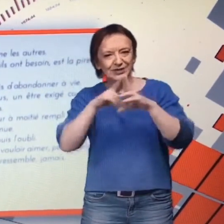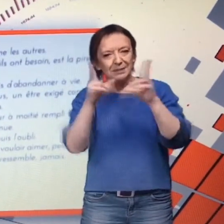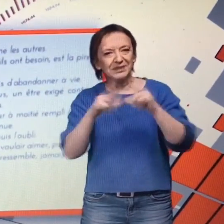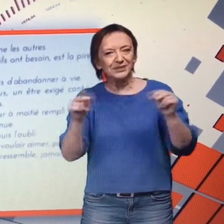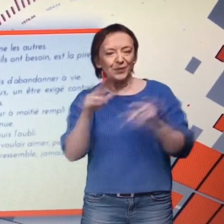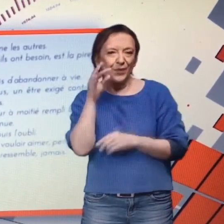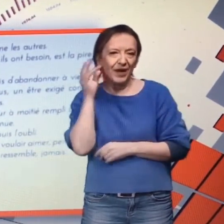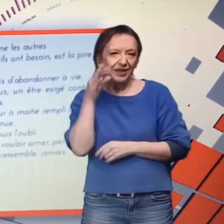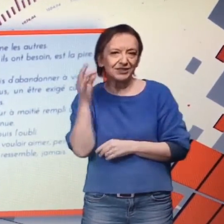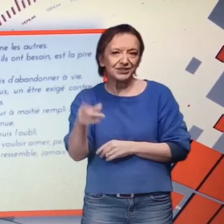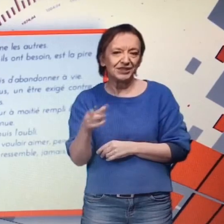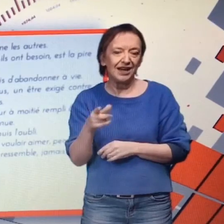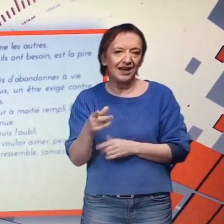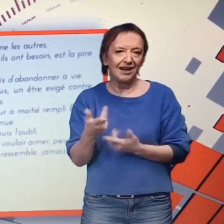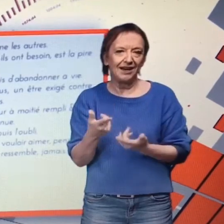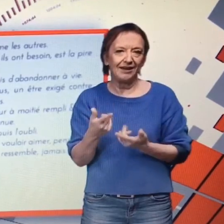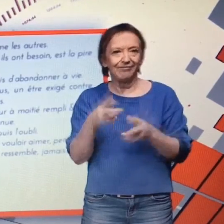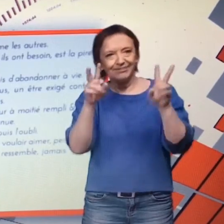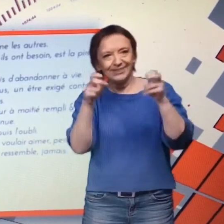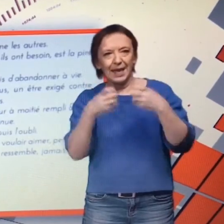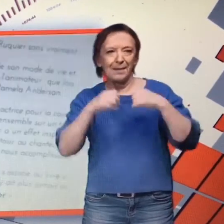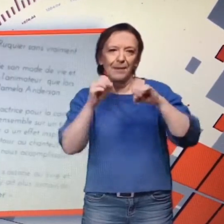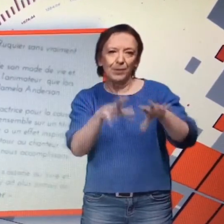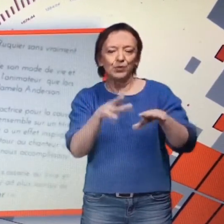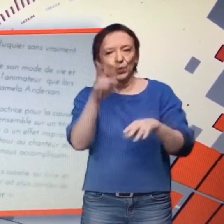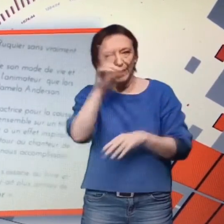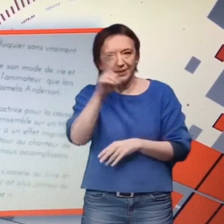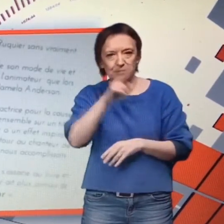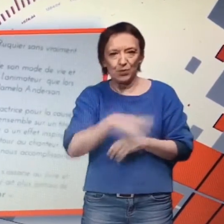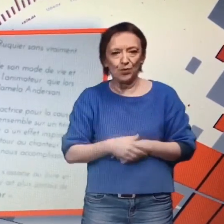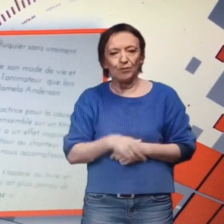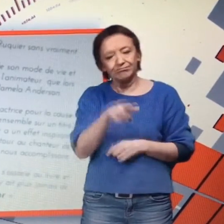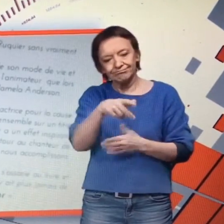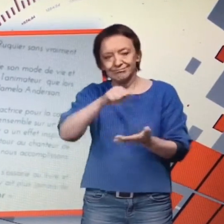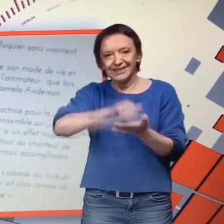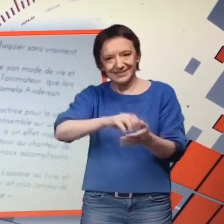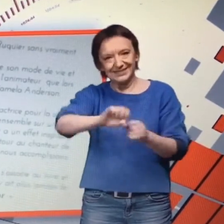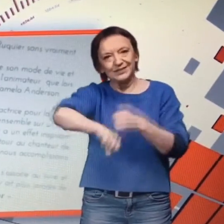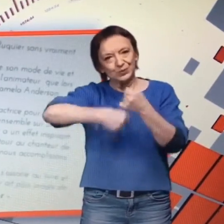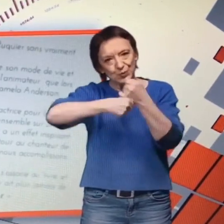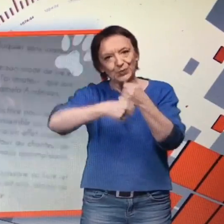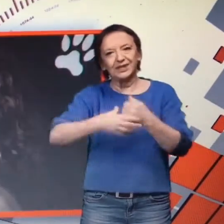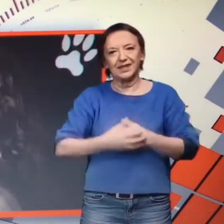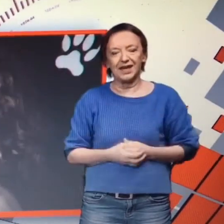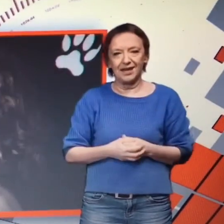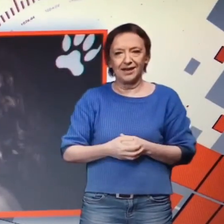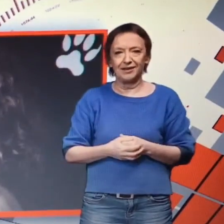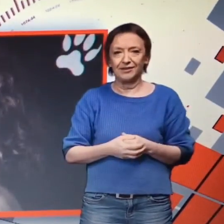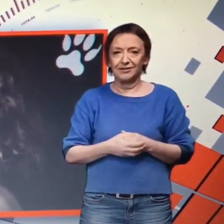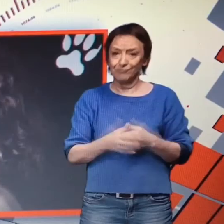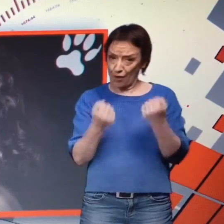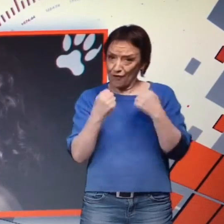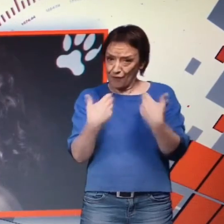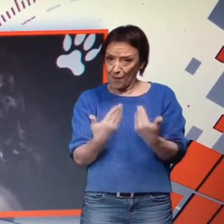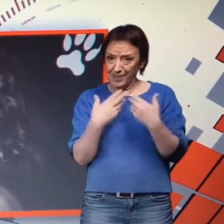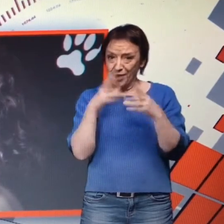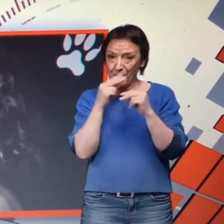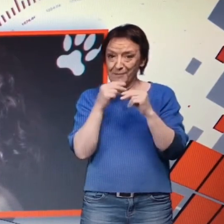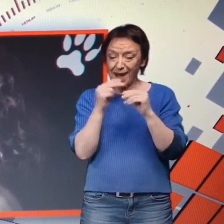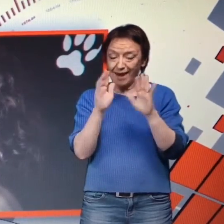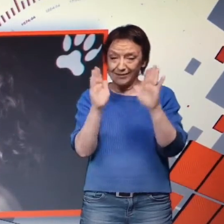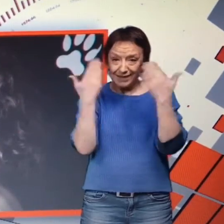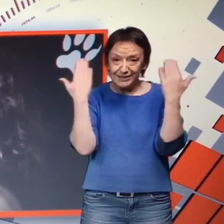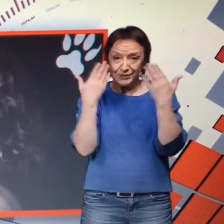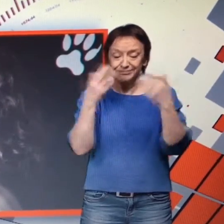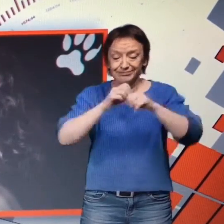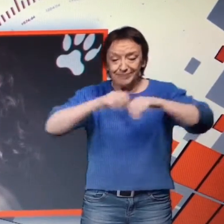participer aussi et à nous soutenir parce qu'il partage régulièrement sur les réseaux sociaux l'histoire de